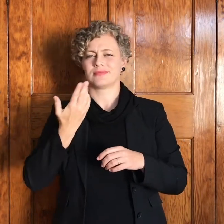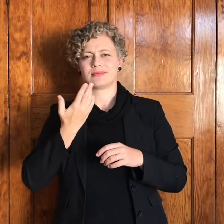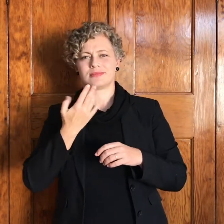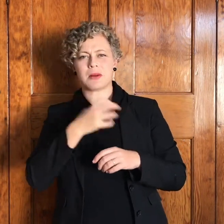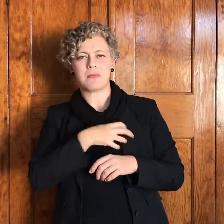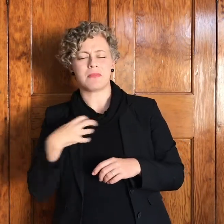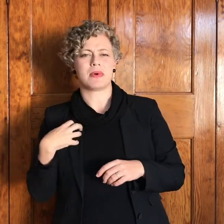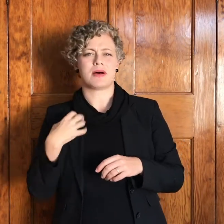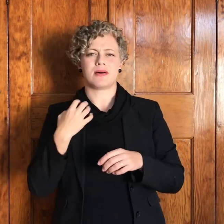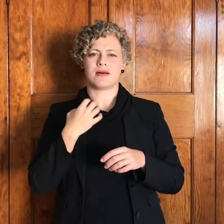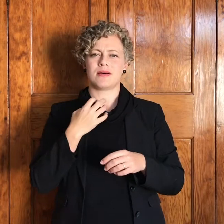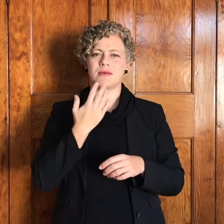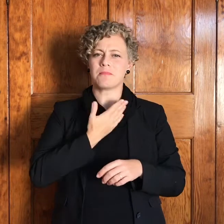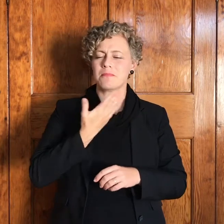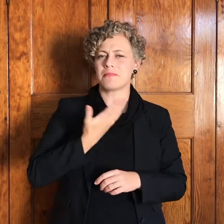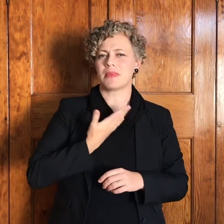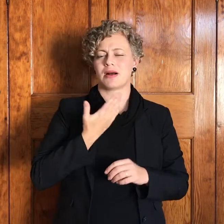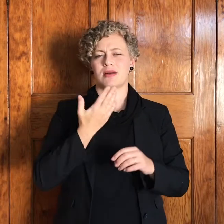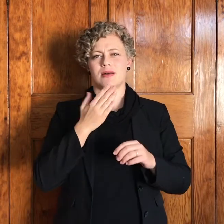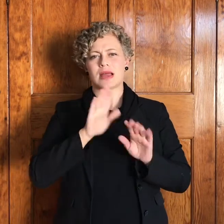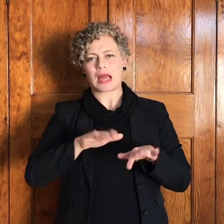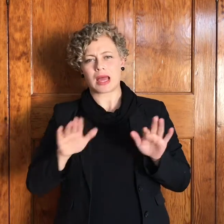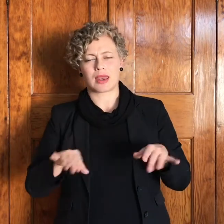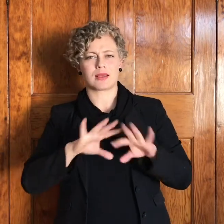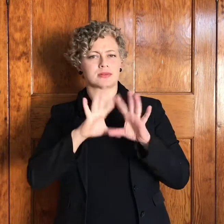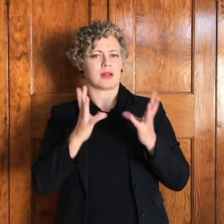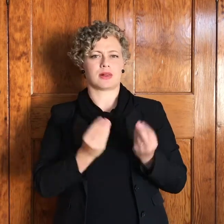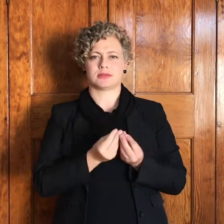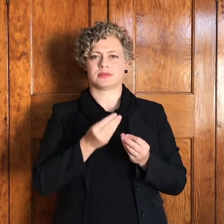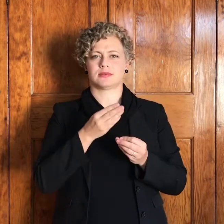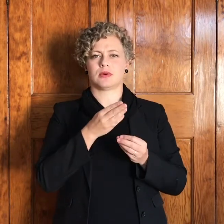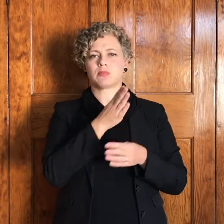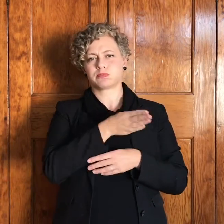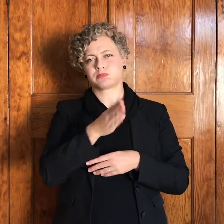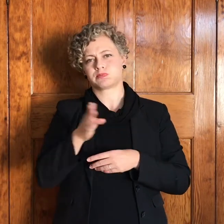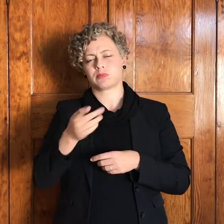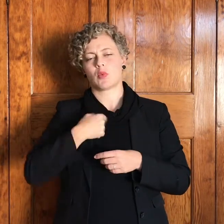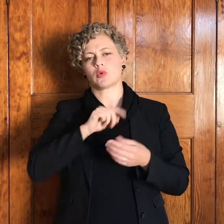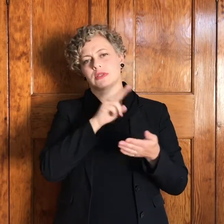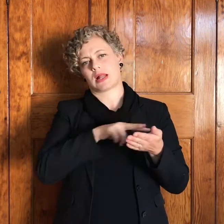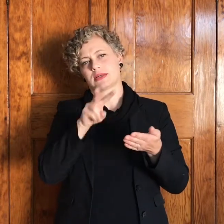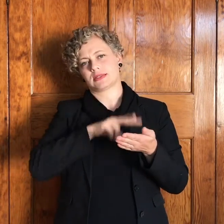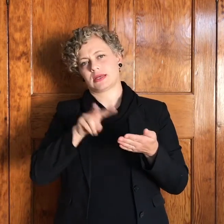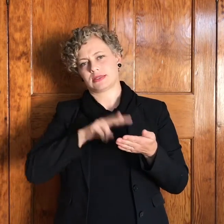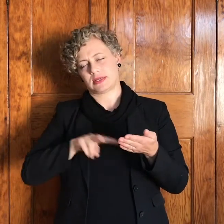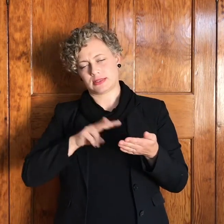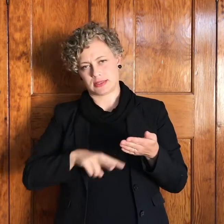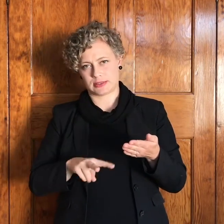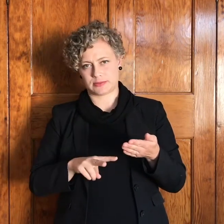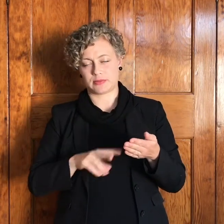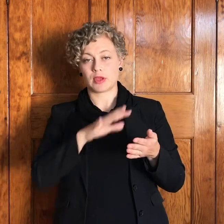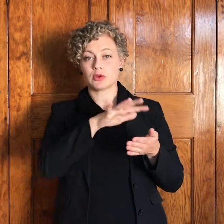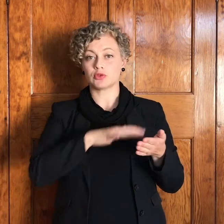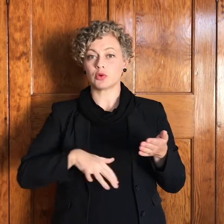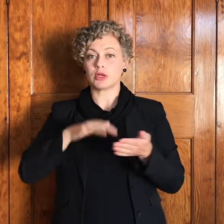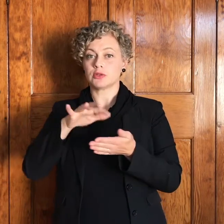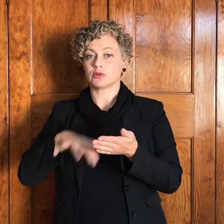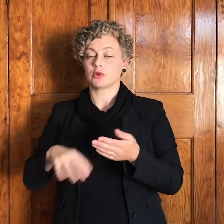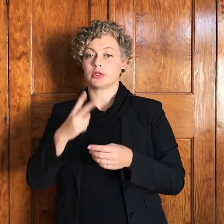belangrikste gedeeltes oor hom is waarschijnlijk hierdie twee wat ons gaan lees. En al twee speel